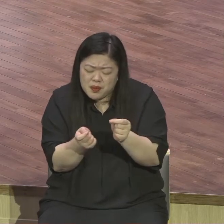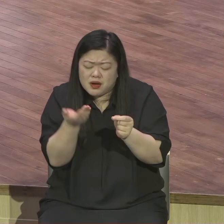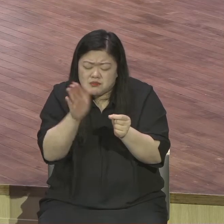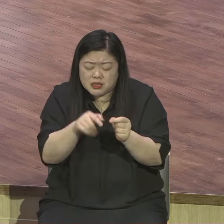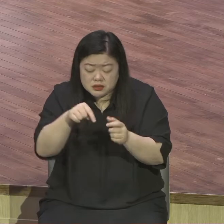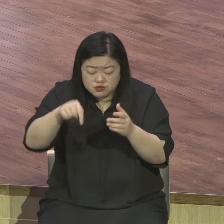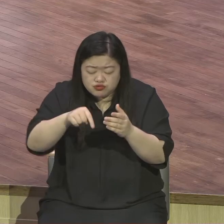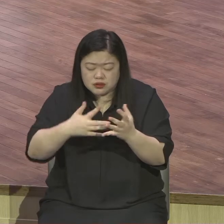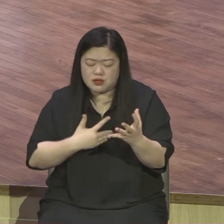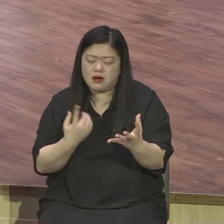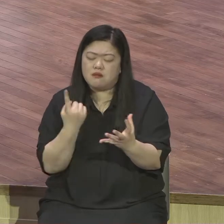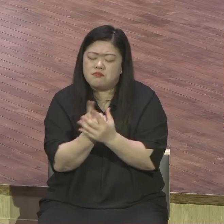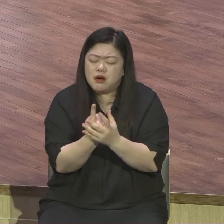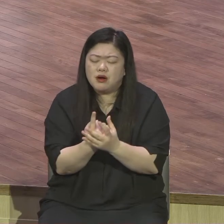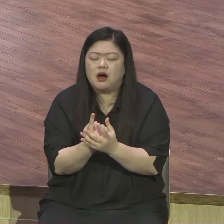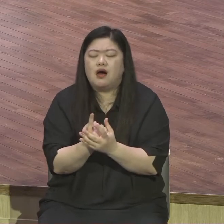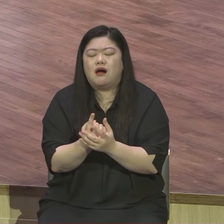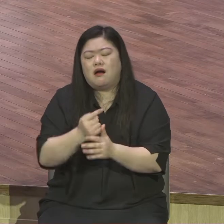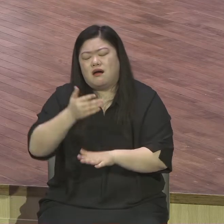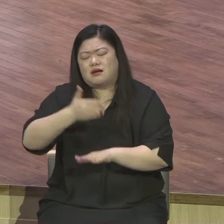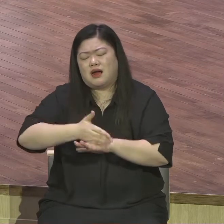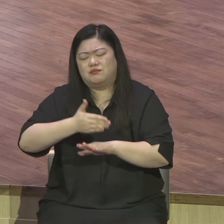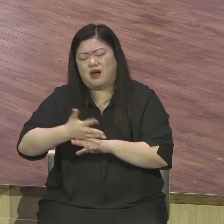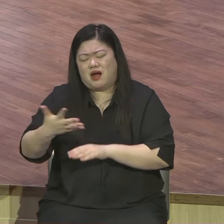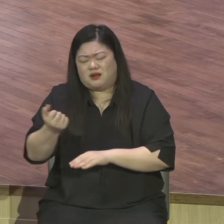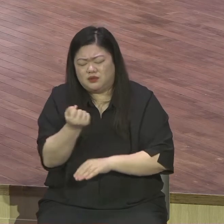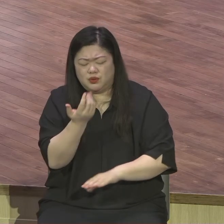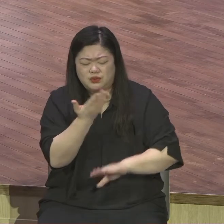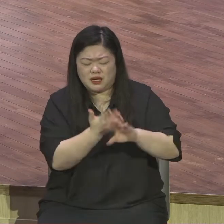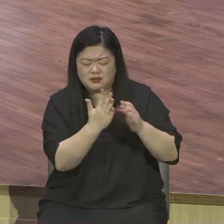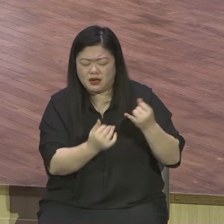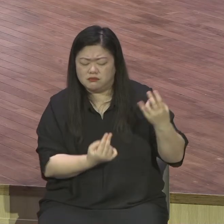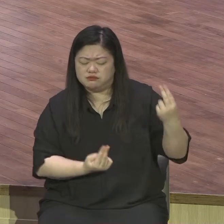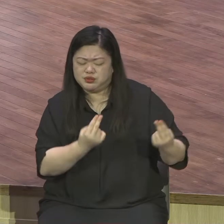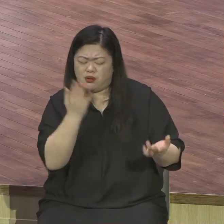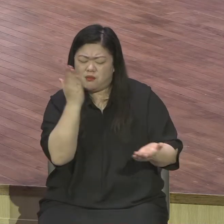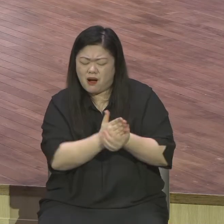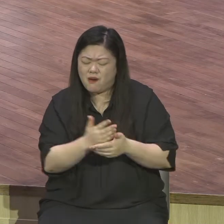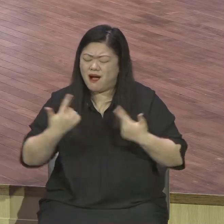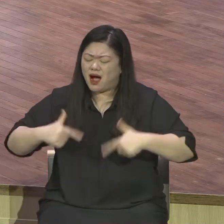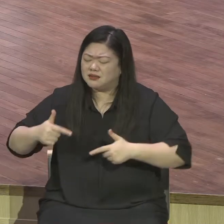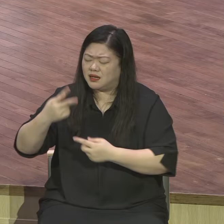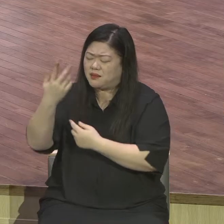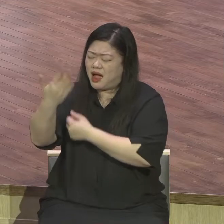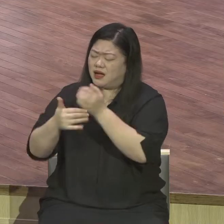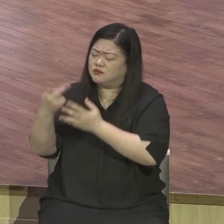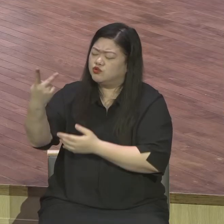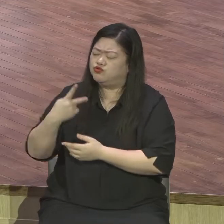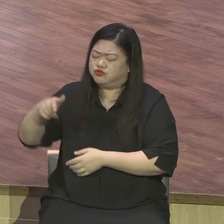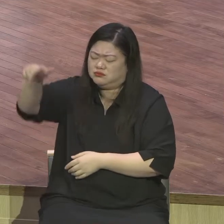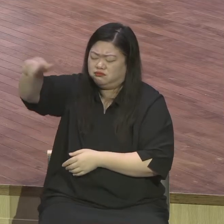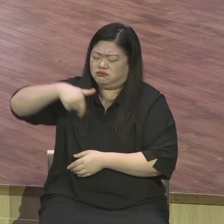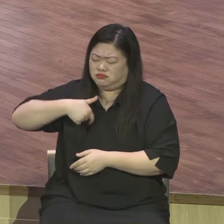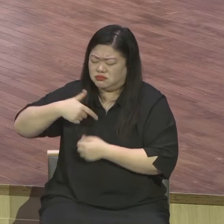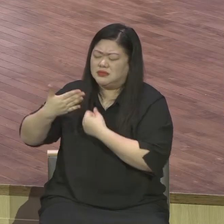비교하지 말고 날마다 무한한 은혜 속에서 하나님이 베푸어주시는 그 감격 속에